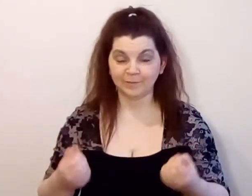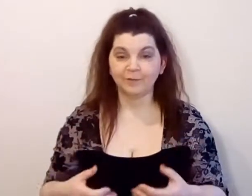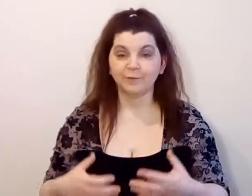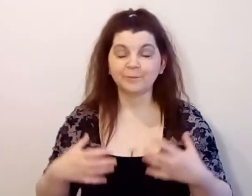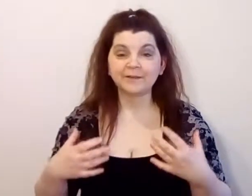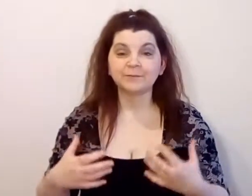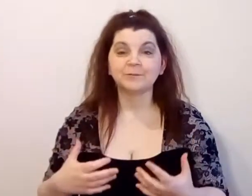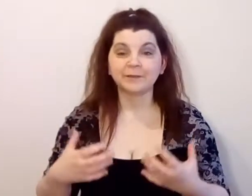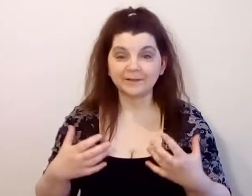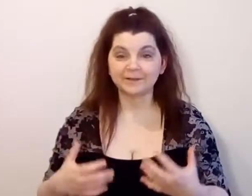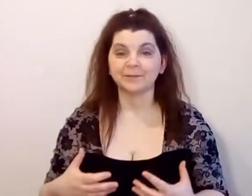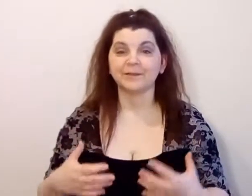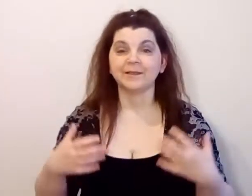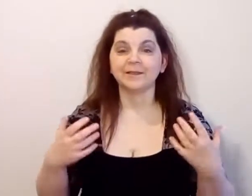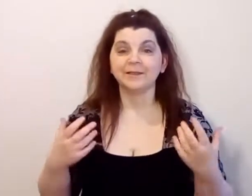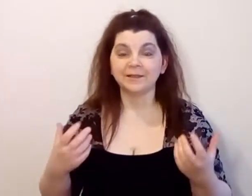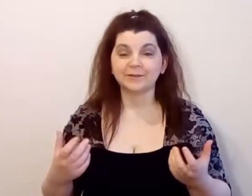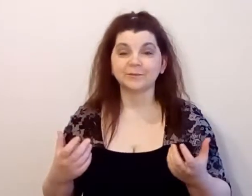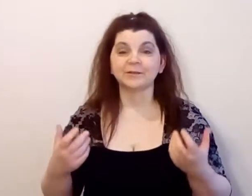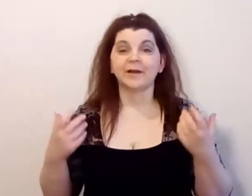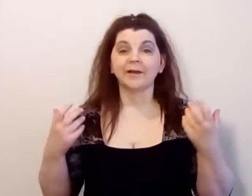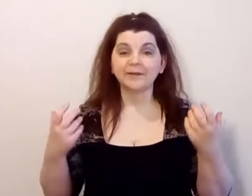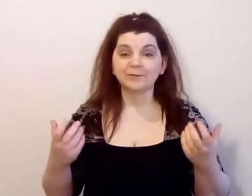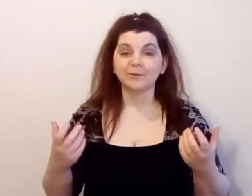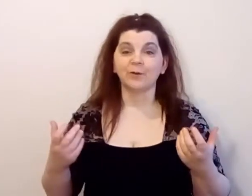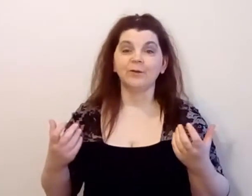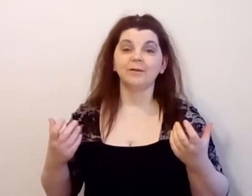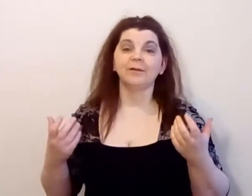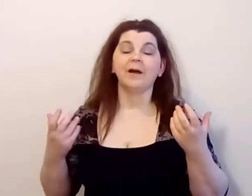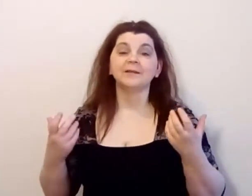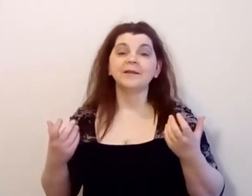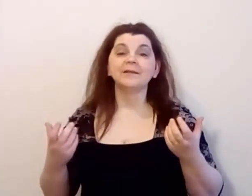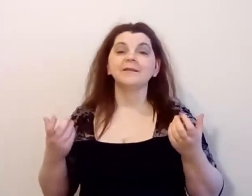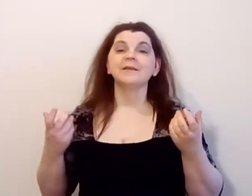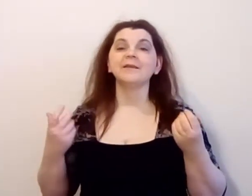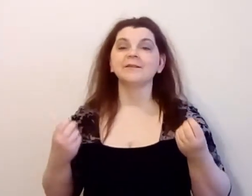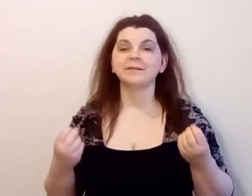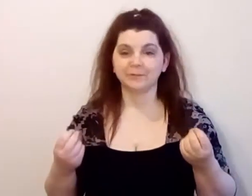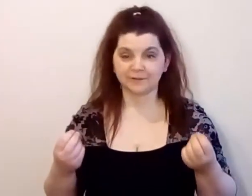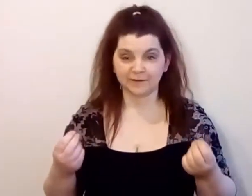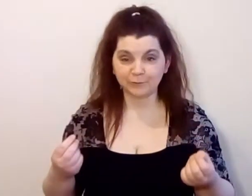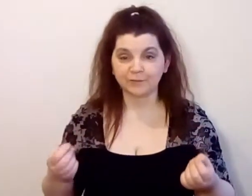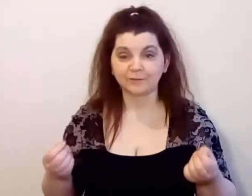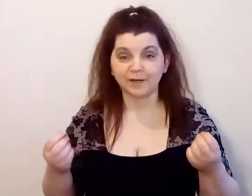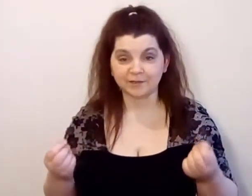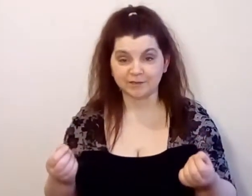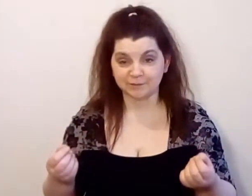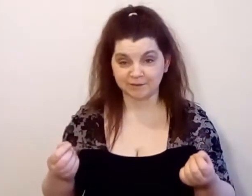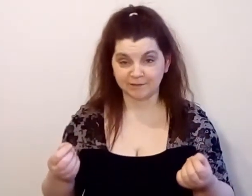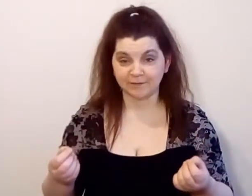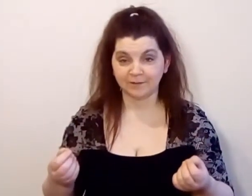Вот в принципе, эта вот харизма, она и есть абсолютно в каждом человеке.